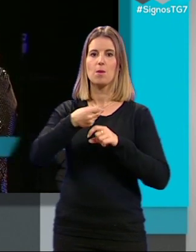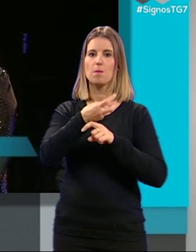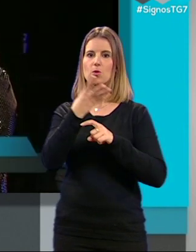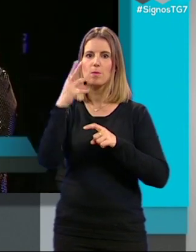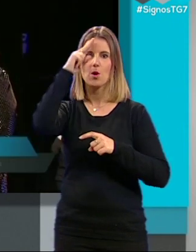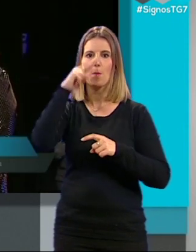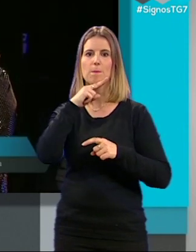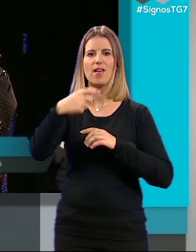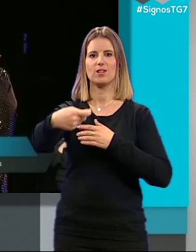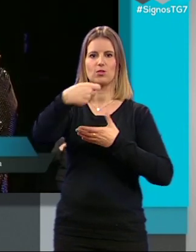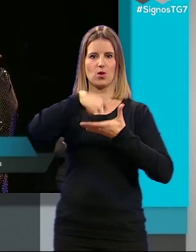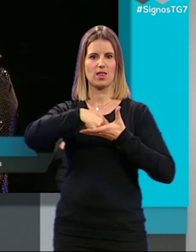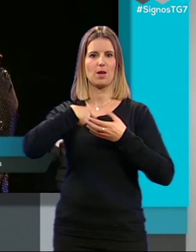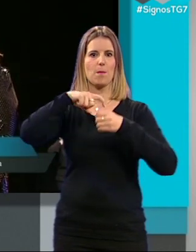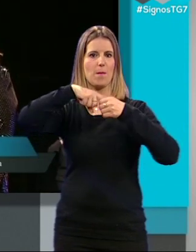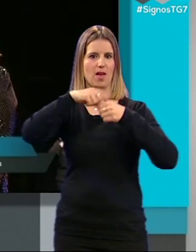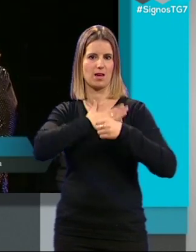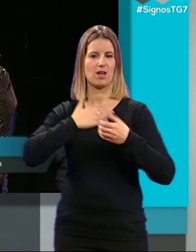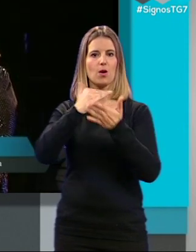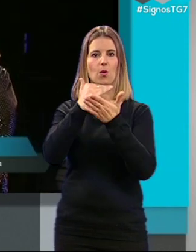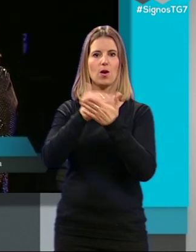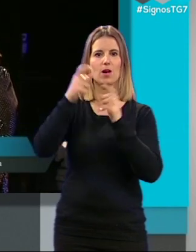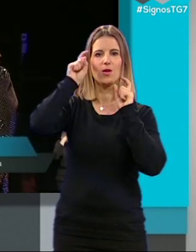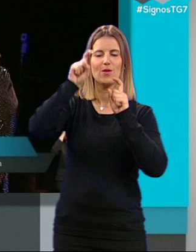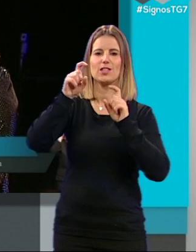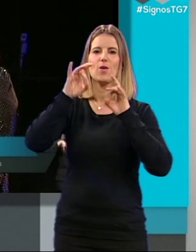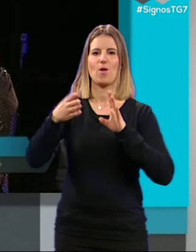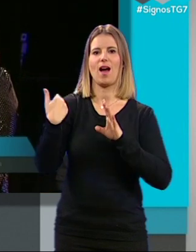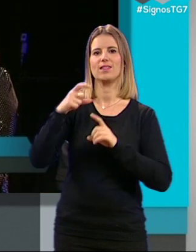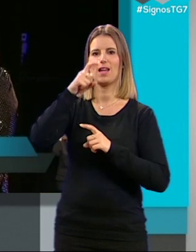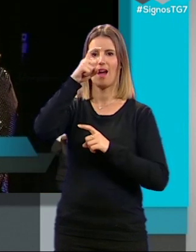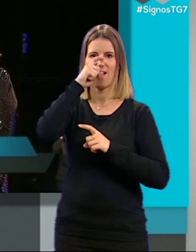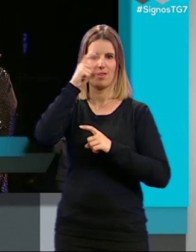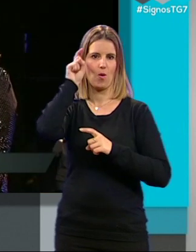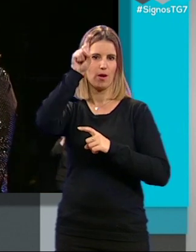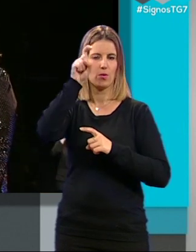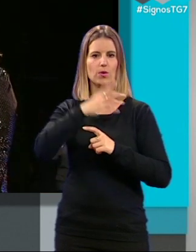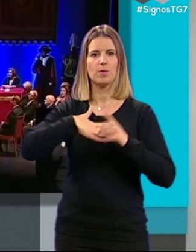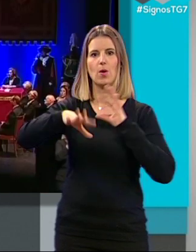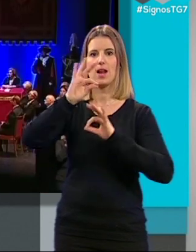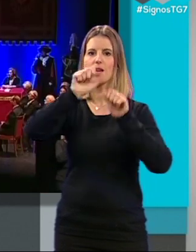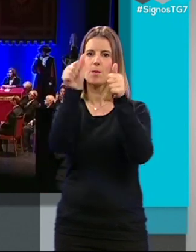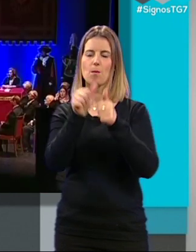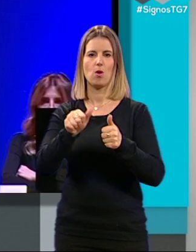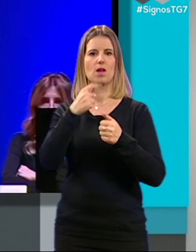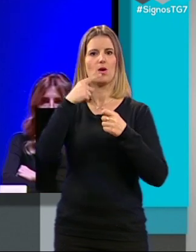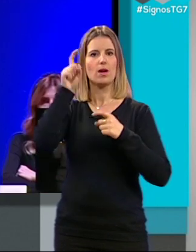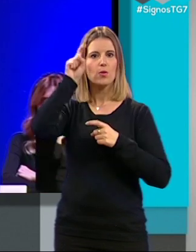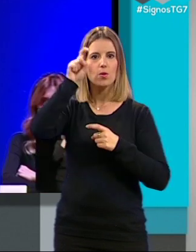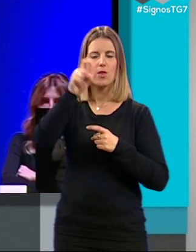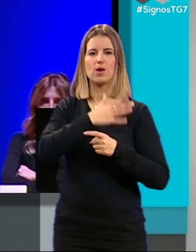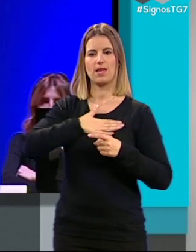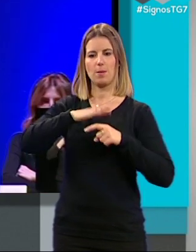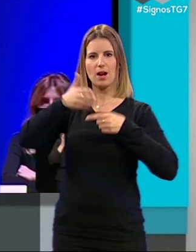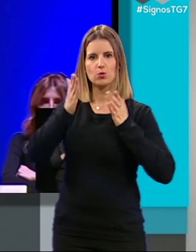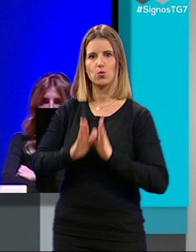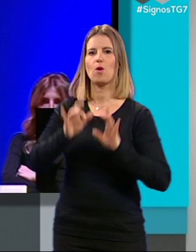solicitan plaza en nuestro centro educativo son antiguos alumnos que eligen un modelo de educación conocido y quieren para su